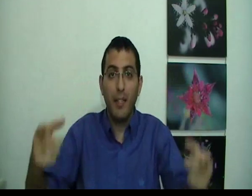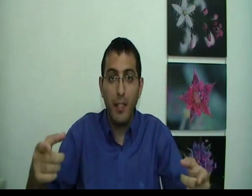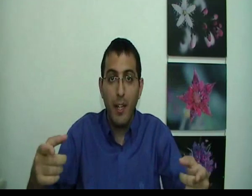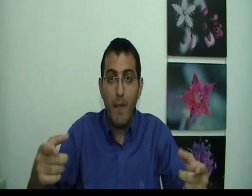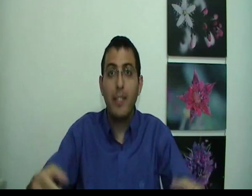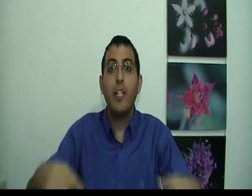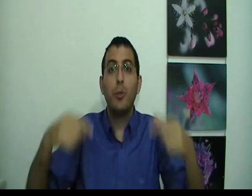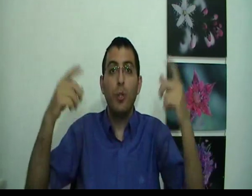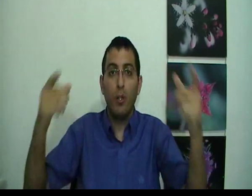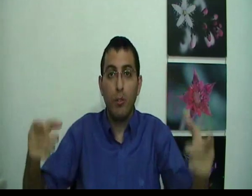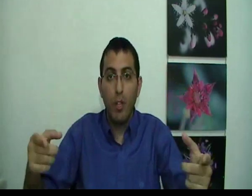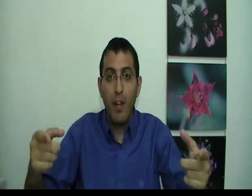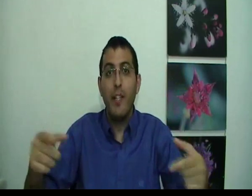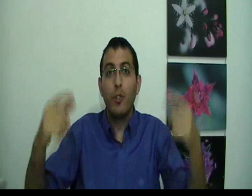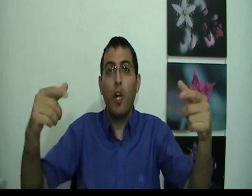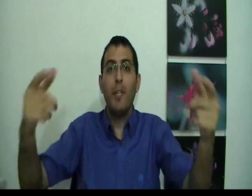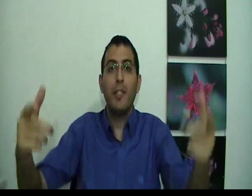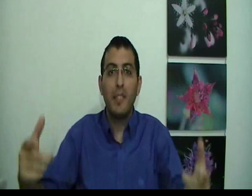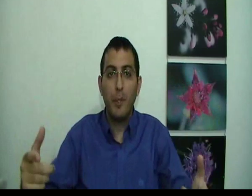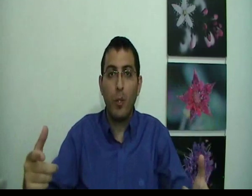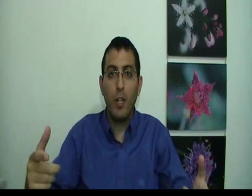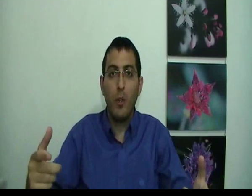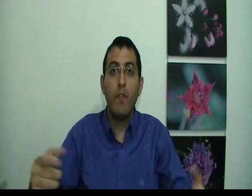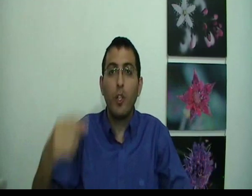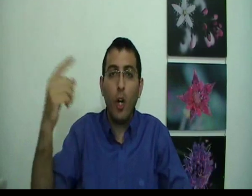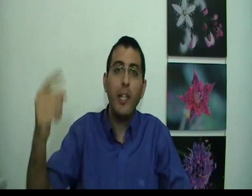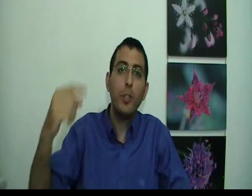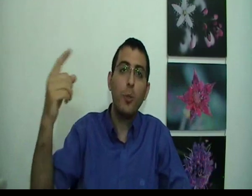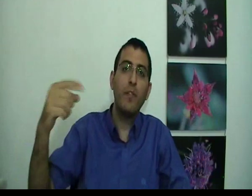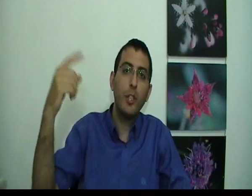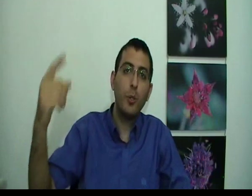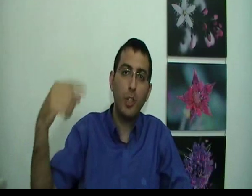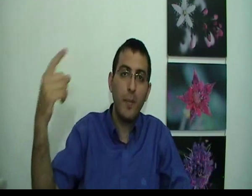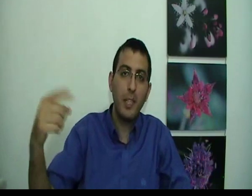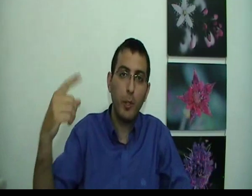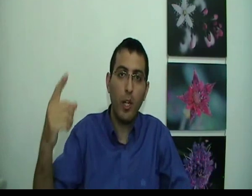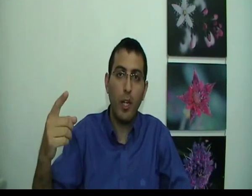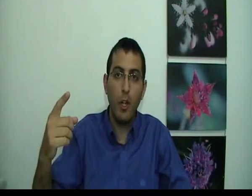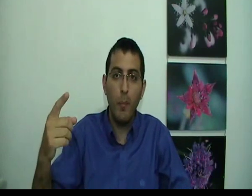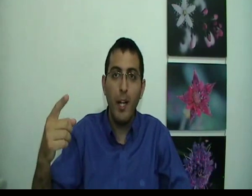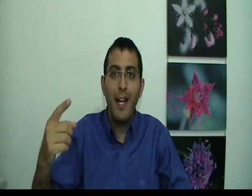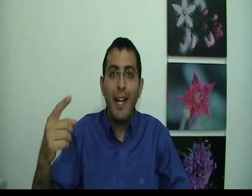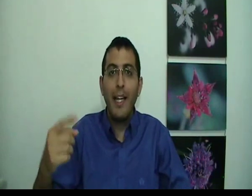ואת הישויות ואת כל מה שנמצא בתוך החלום. וכל ישות וישות שנמצא בתוך החלום היא